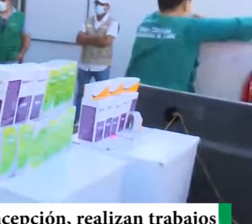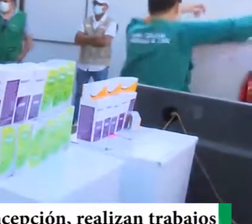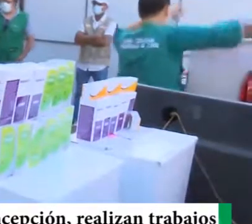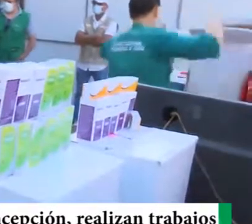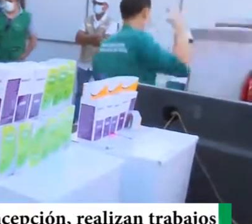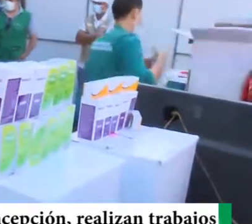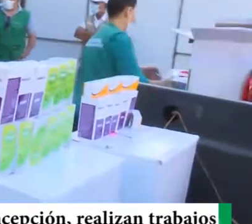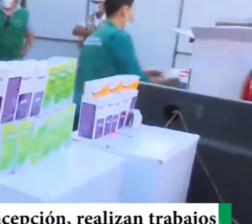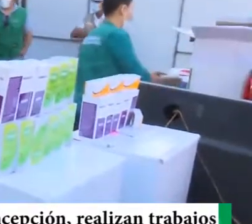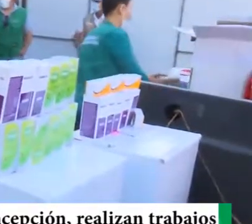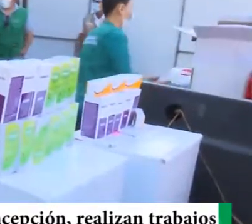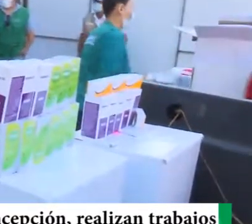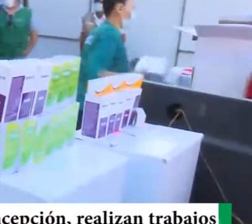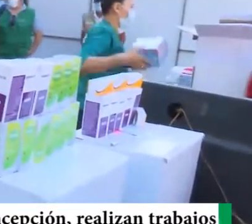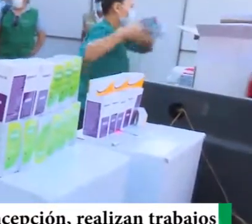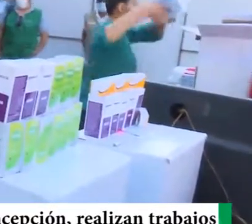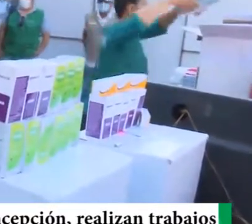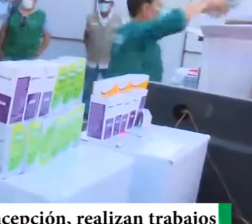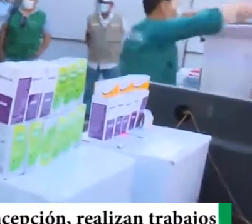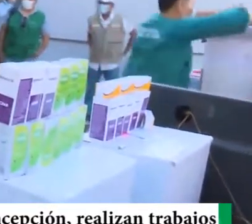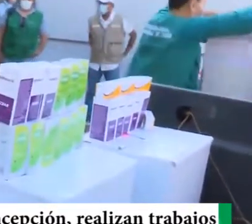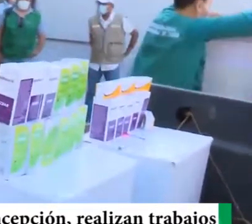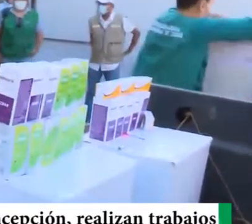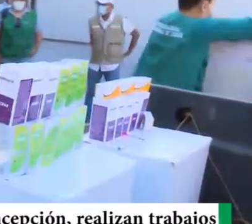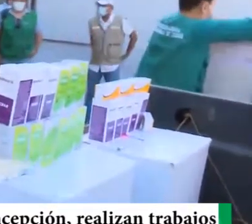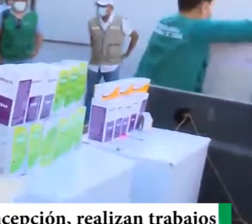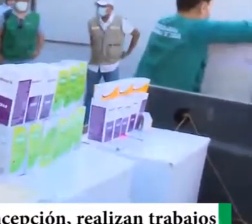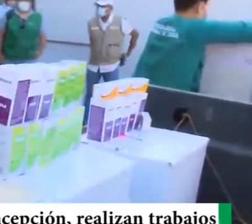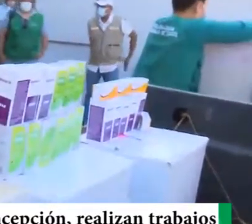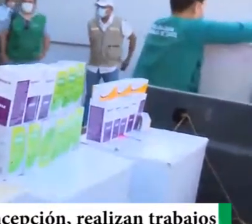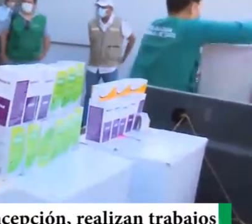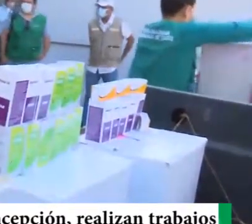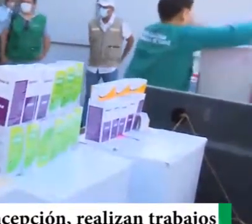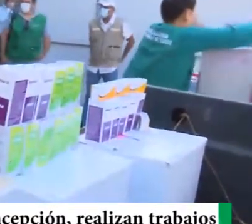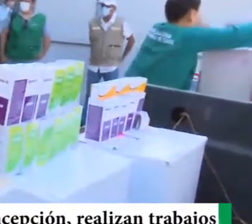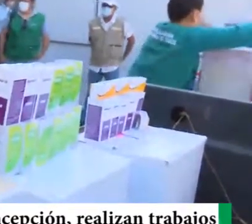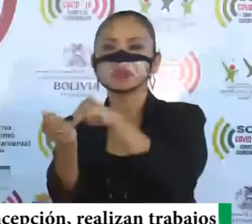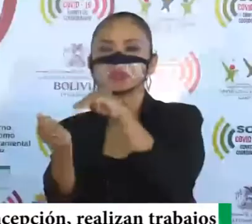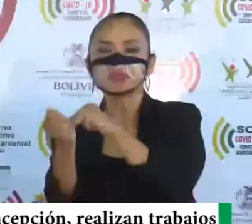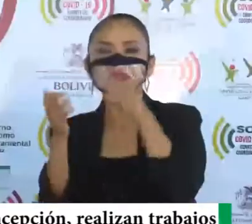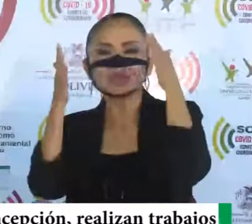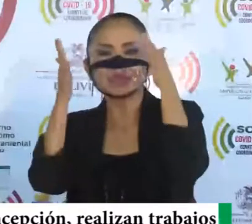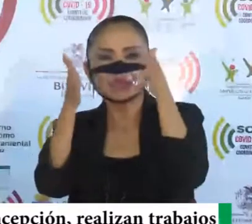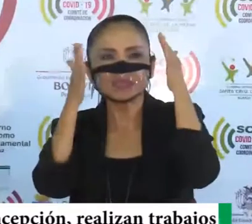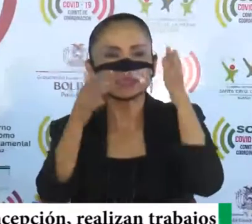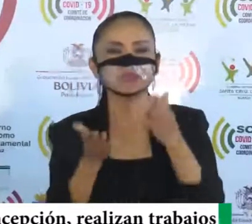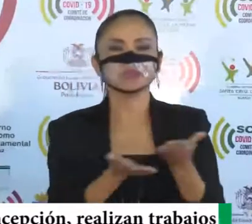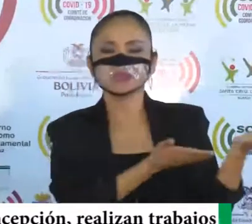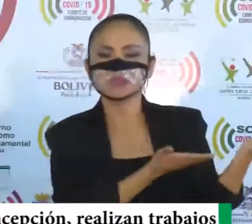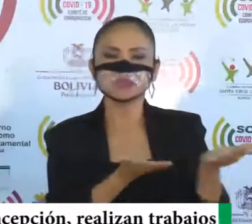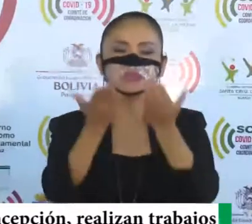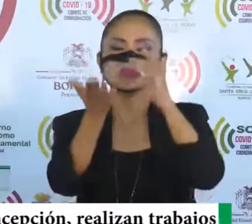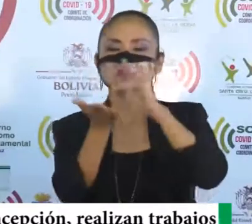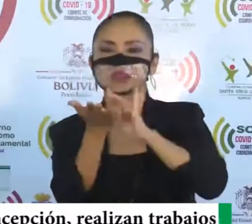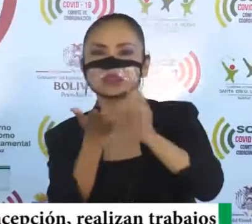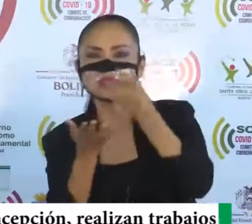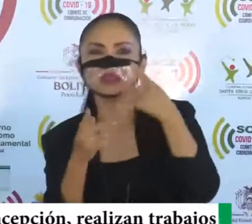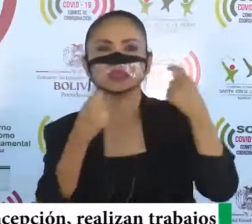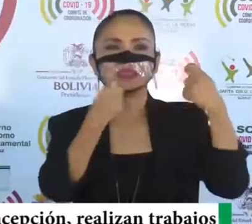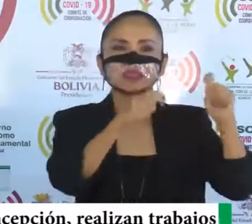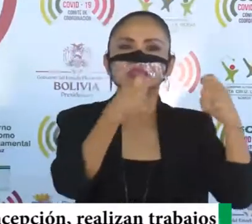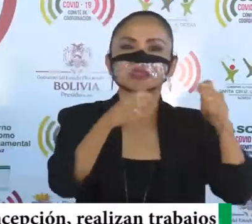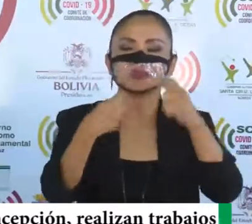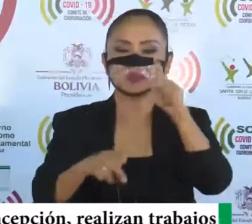municipios de nuestro departamento, llevando atención médica, llevando medicamentos, haciendo tratamiento a las